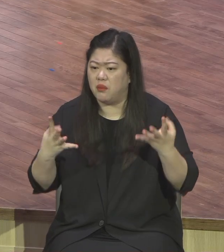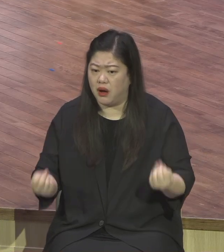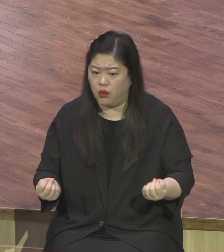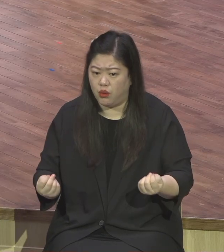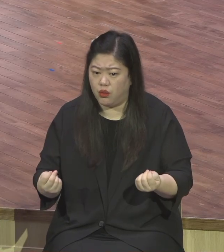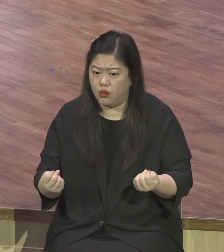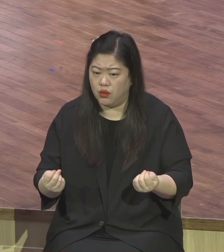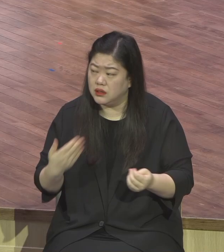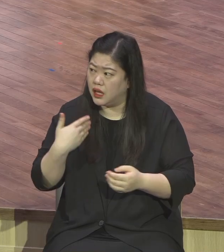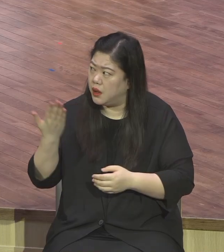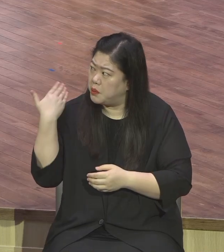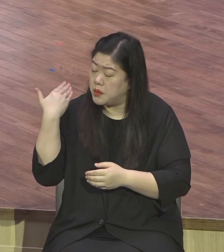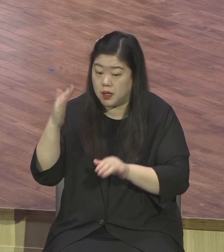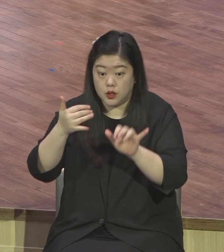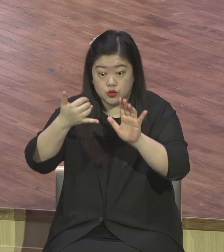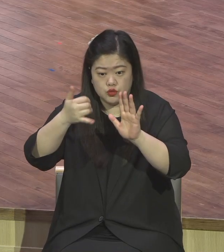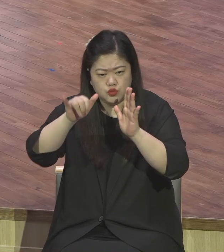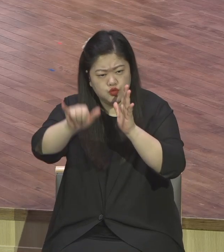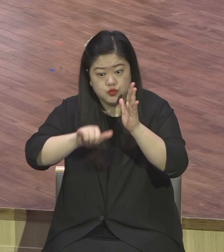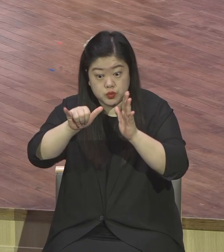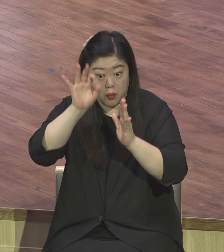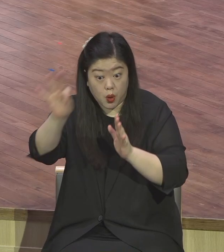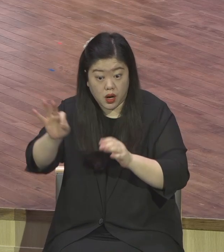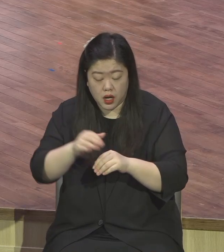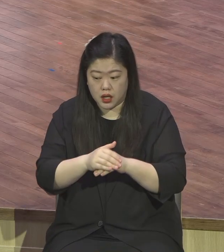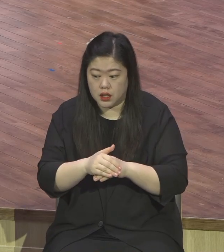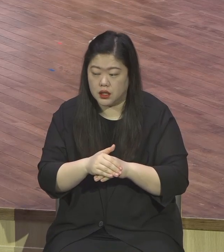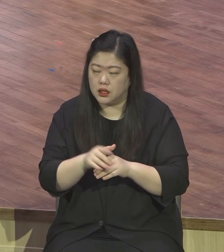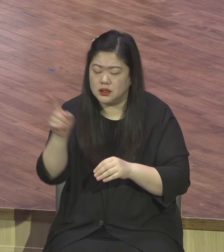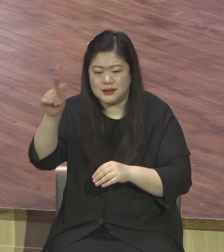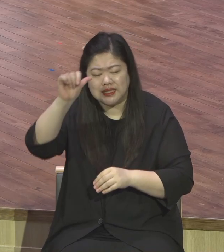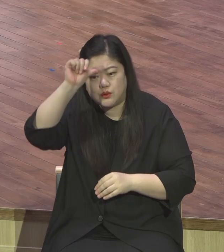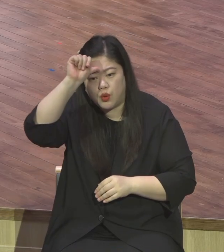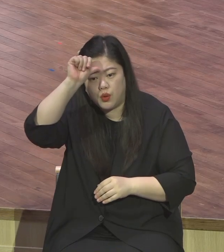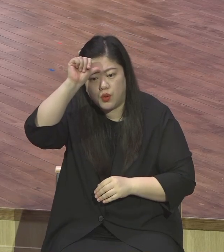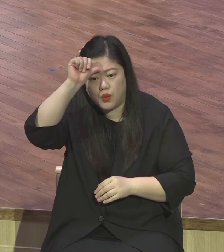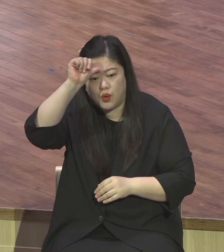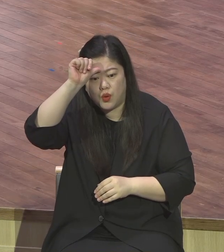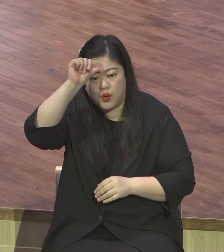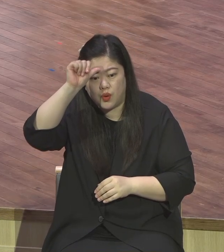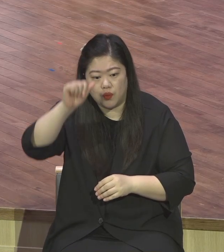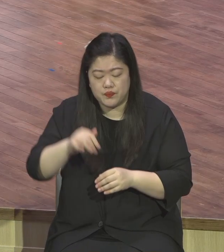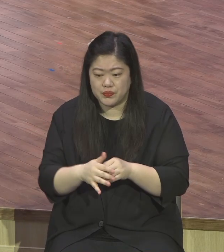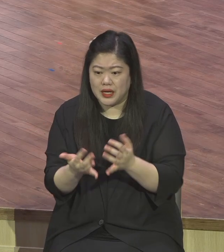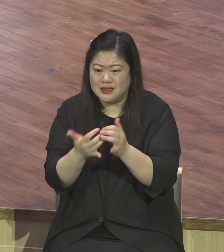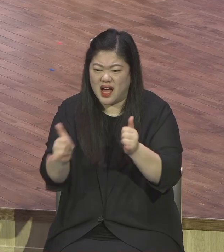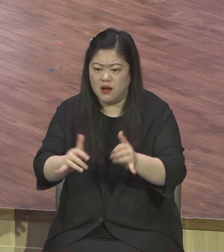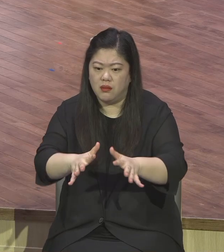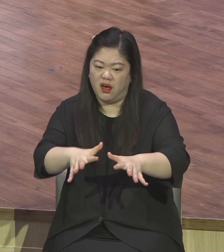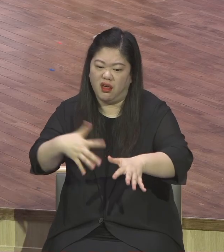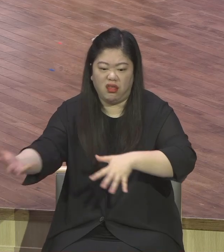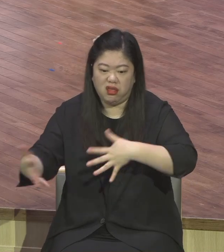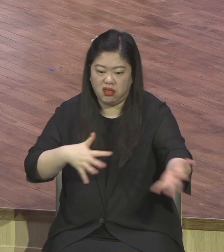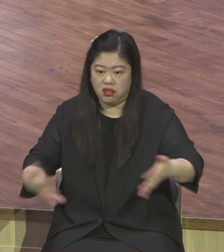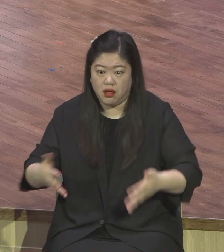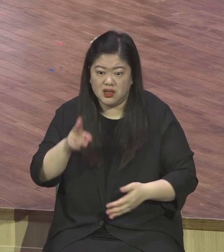유튜브를 봐서 아시겠지만 그냥 시체가 무덤이야. 그냥 추럭으로 싣고 와가지고 그냥 그냥 다